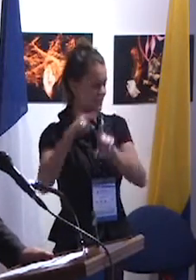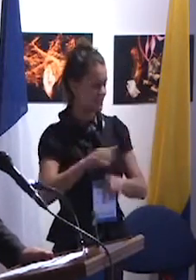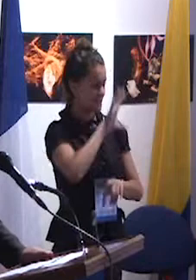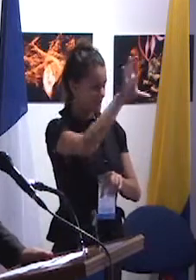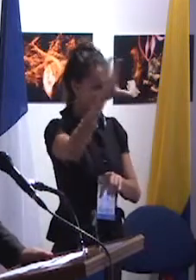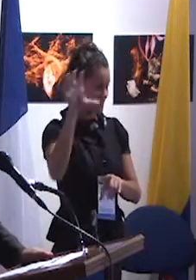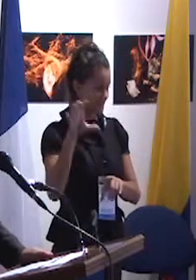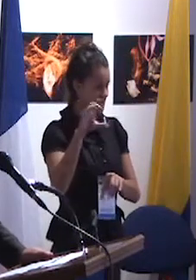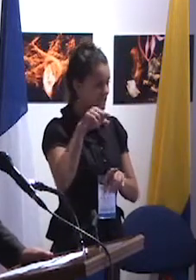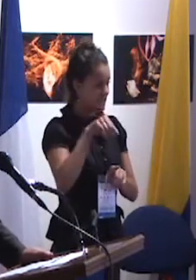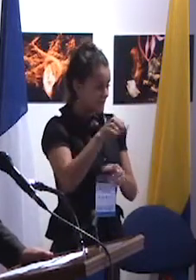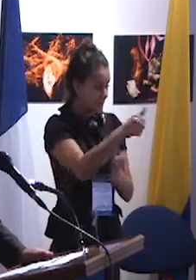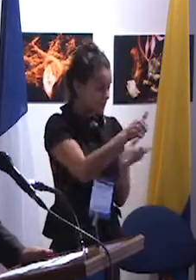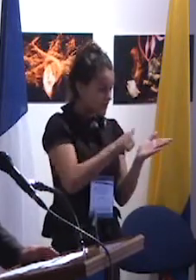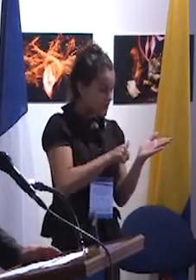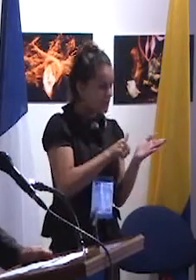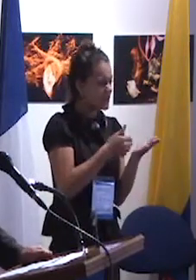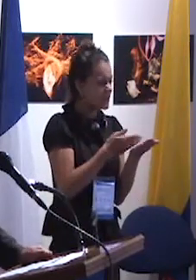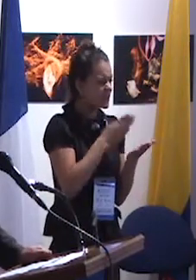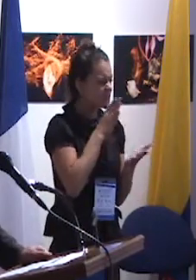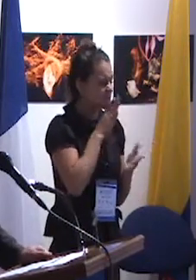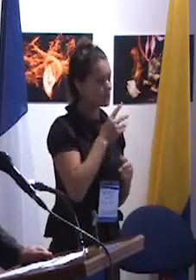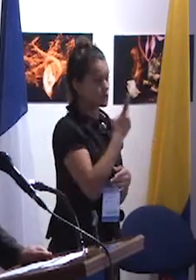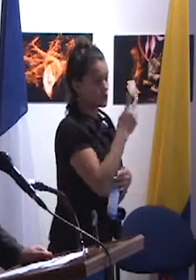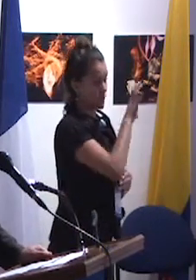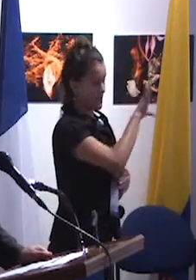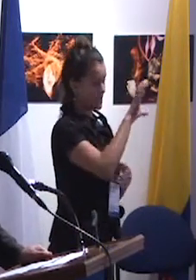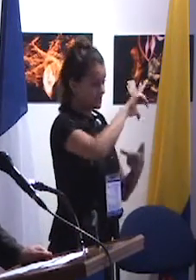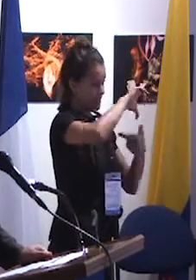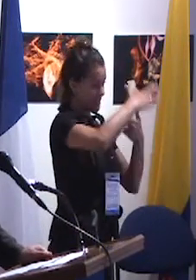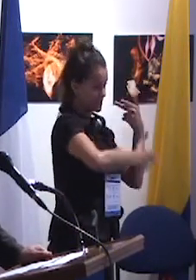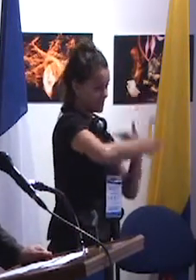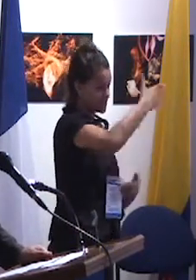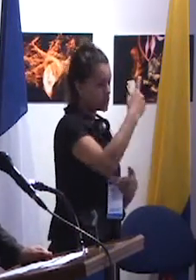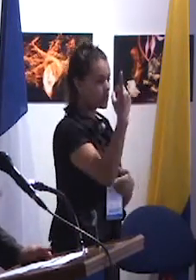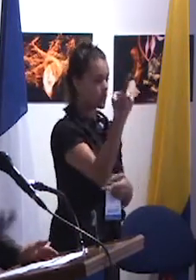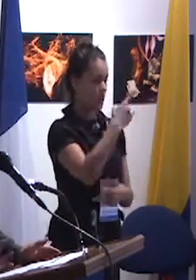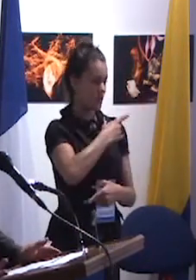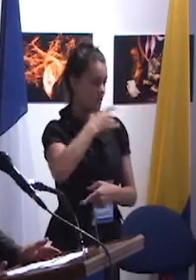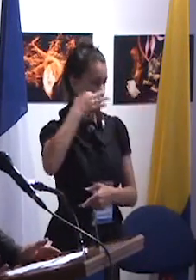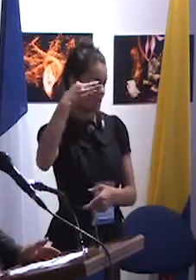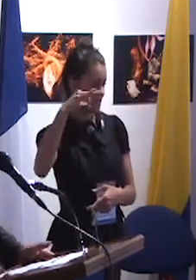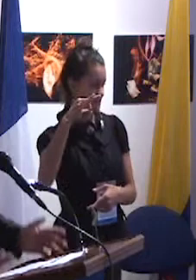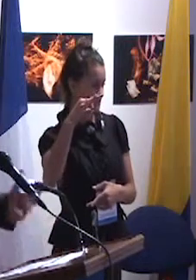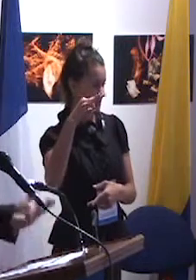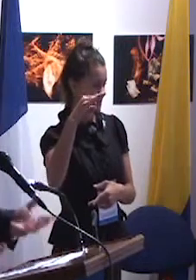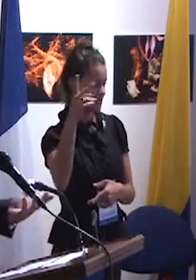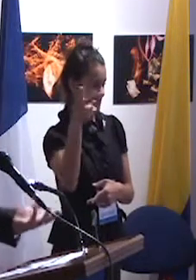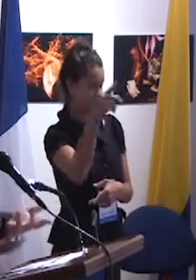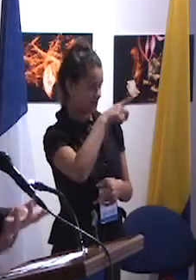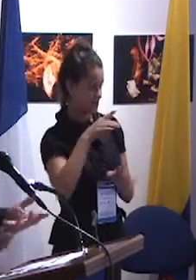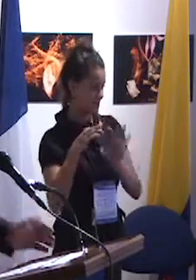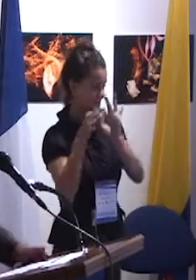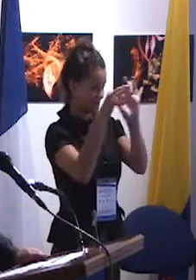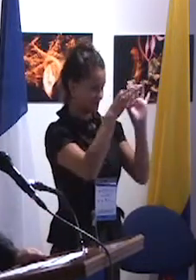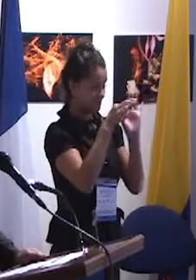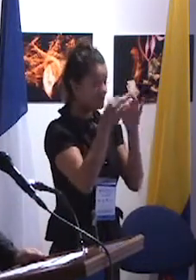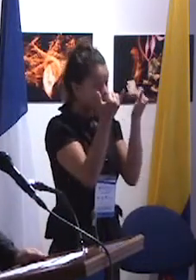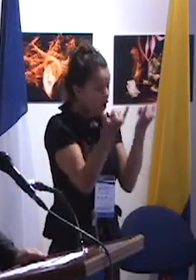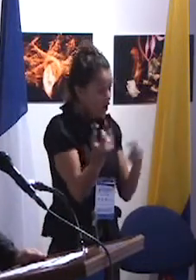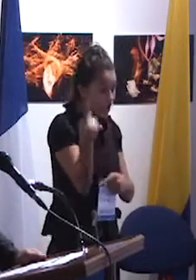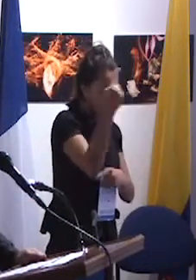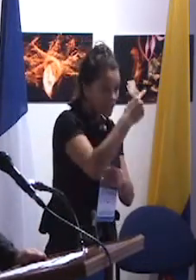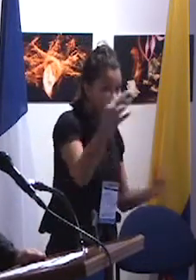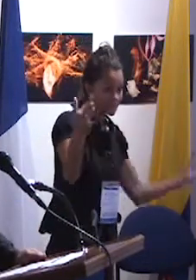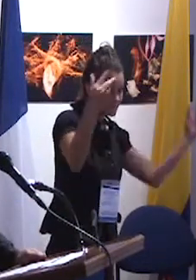latinoamericanos y una universidad o dos de Francia. Y el evento de hoy resulta de esta forma de